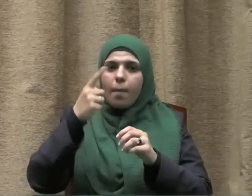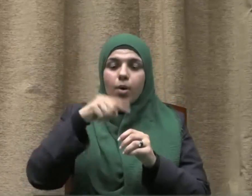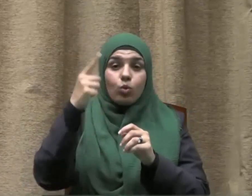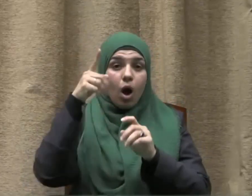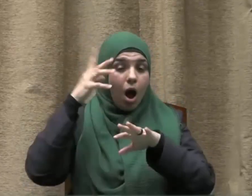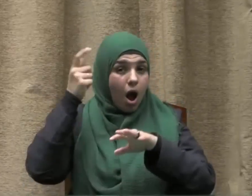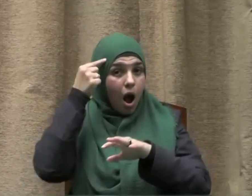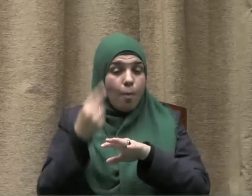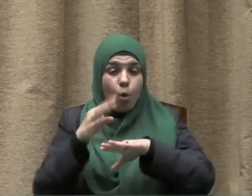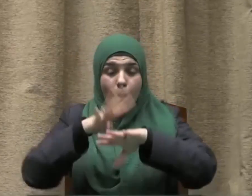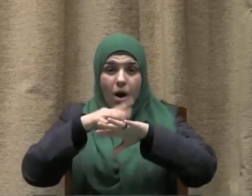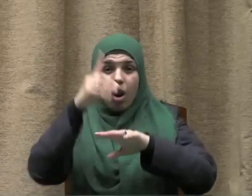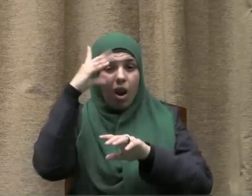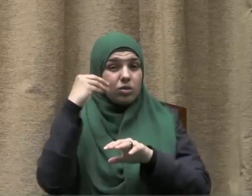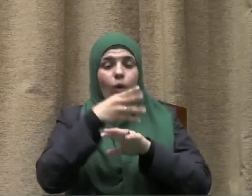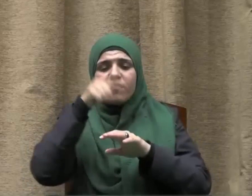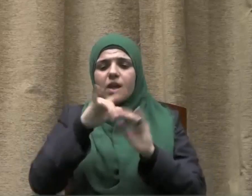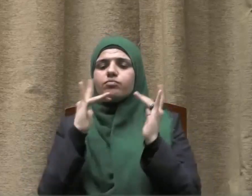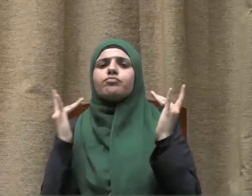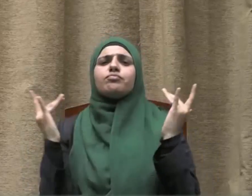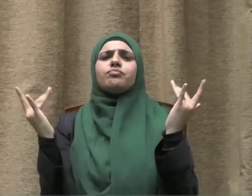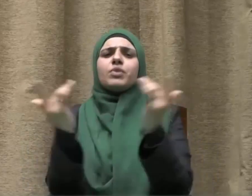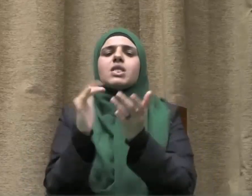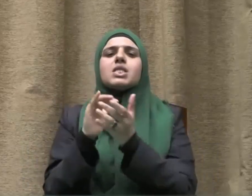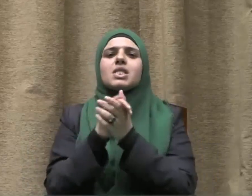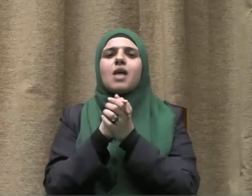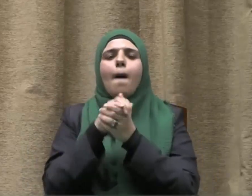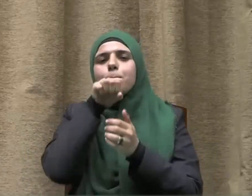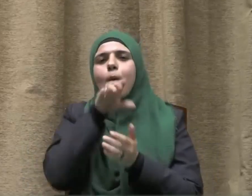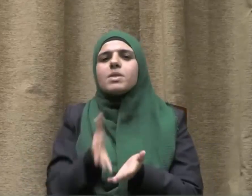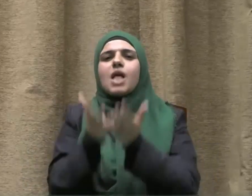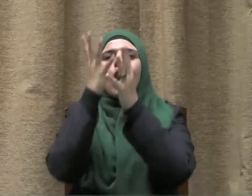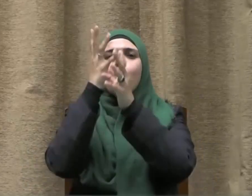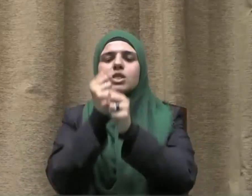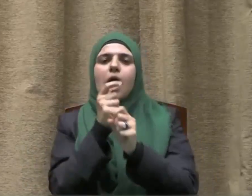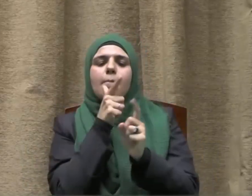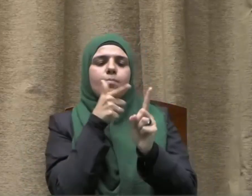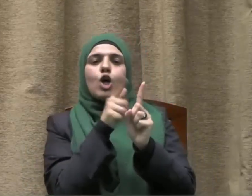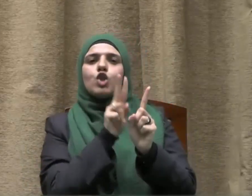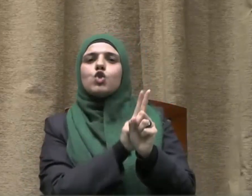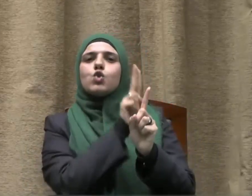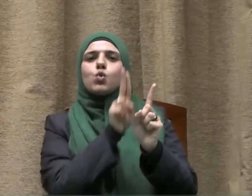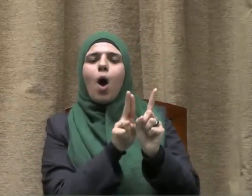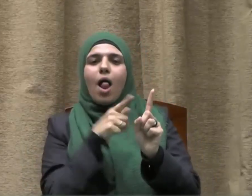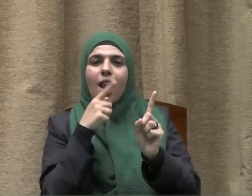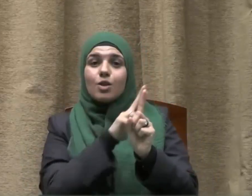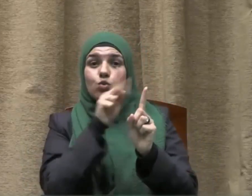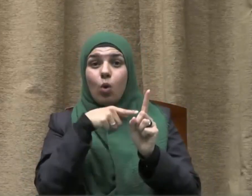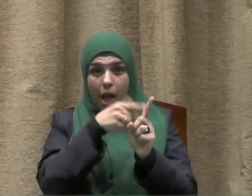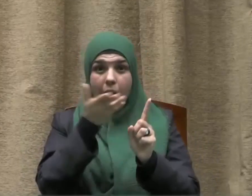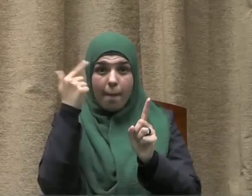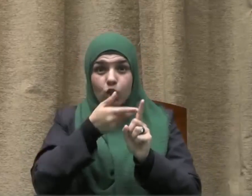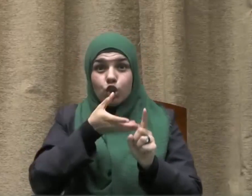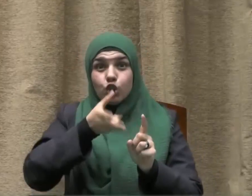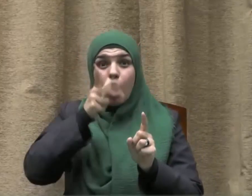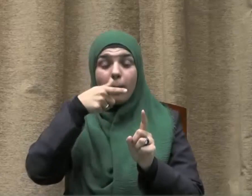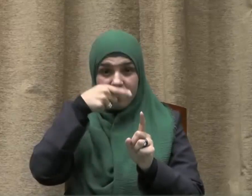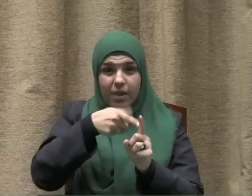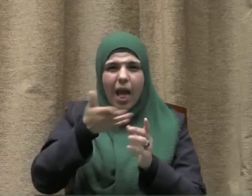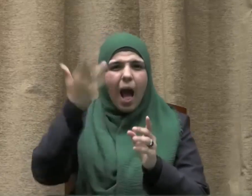الله عنه سئل في مجمع من أصحاب رسول الله صلى الله عليه وسلم هل شربت خمرا في